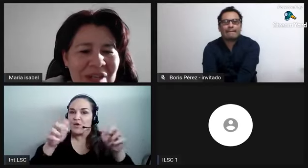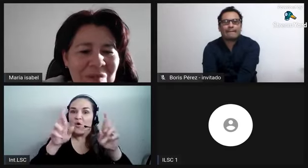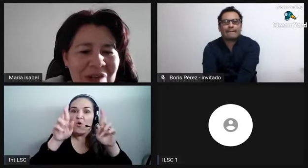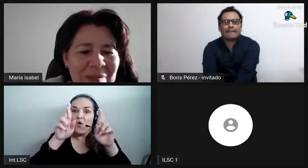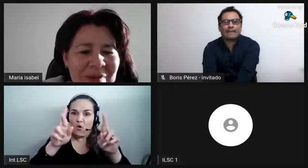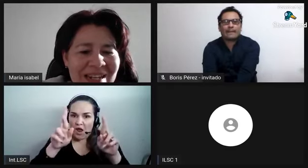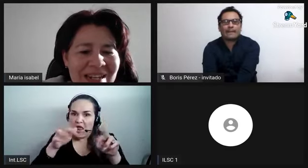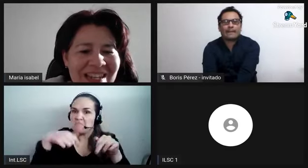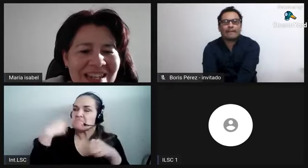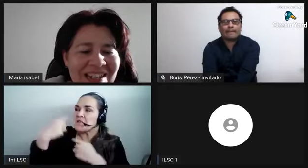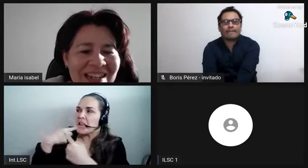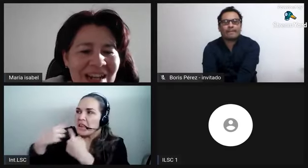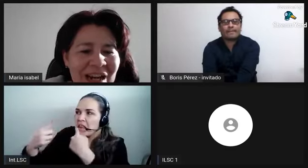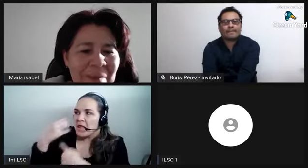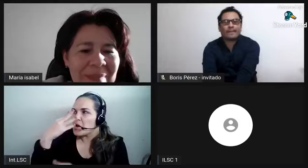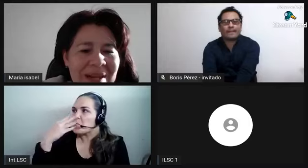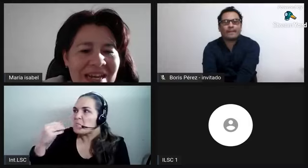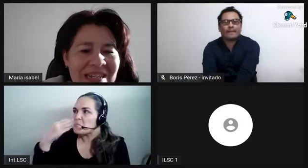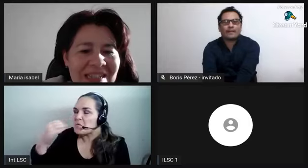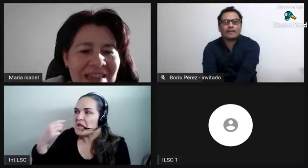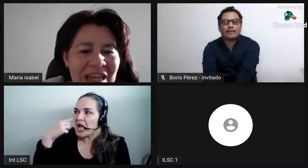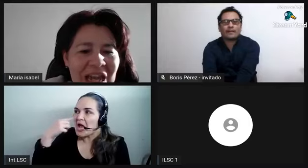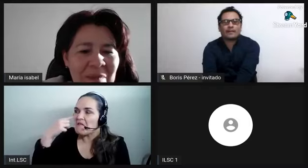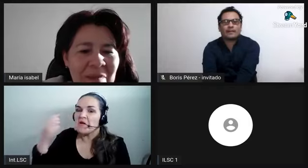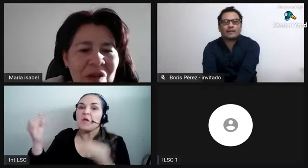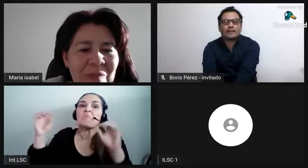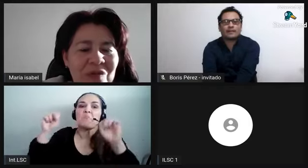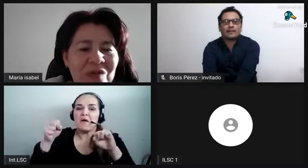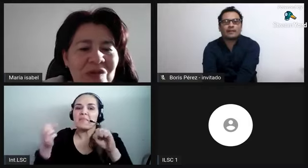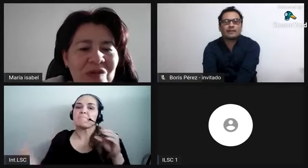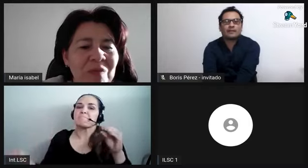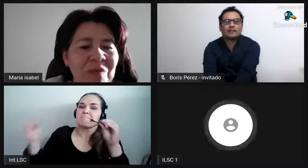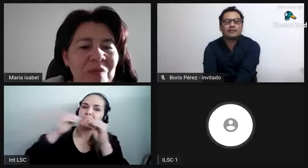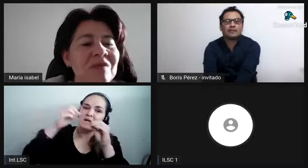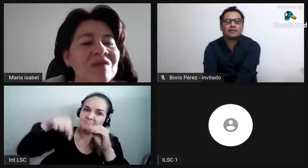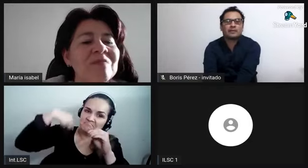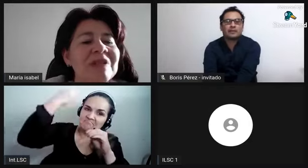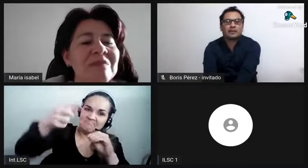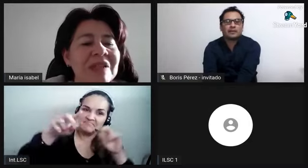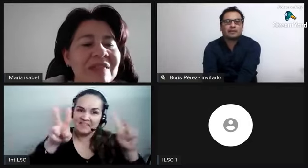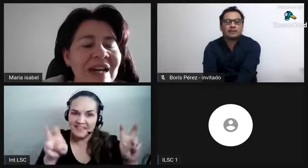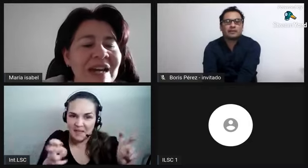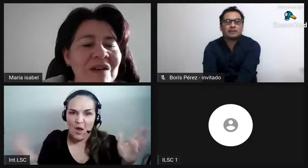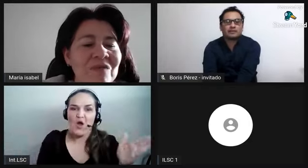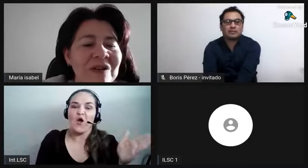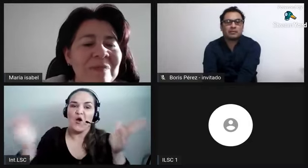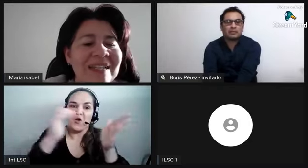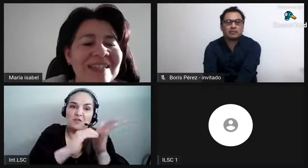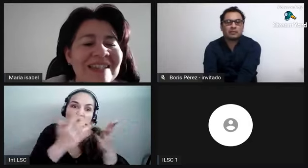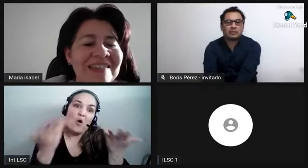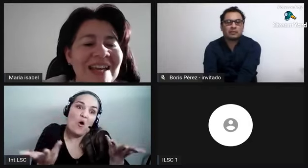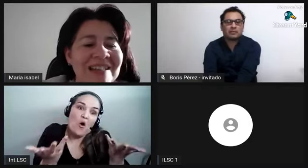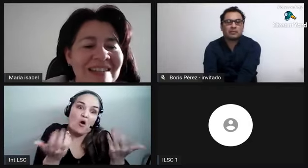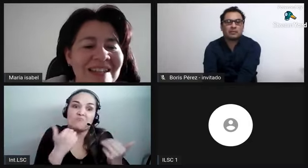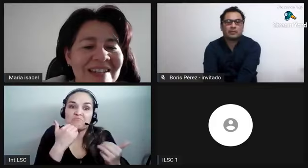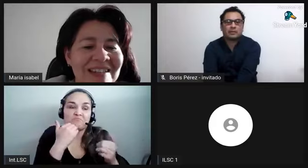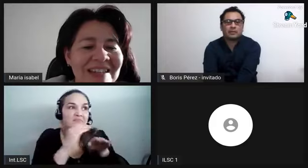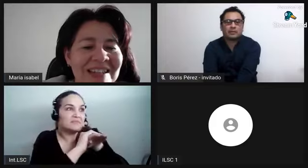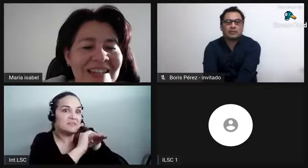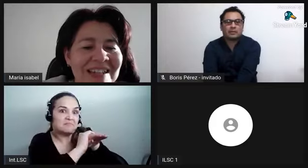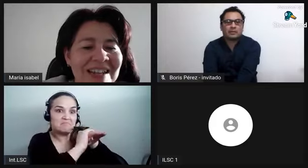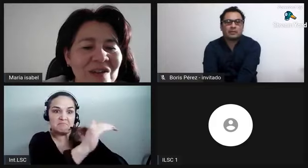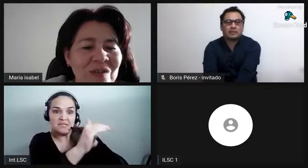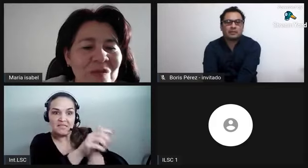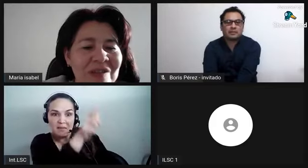Boris y veremos la manera de ampliar este tema, o de pronto si podemos invitar a un representante